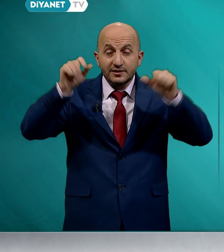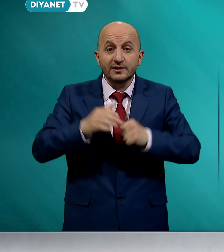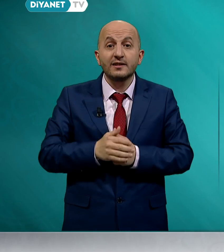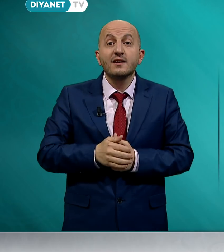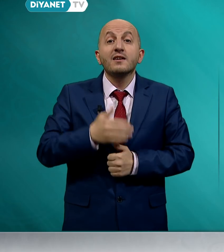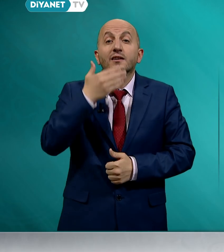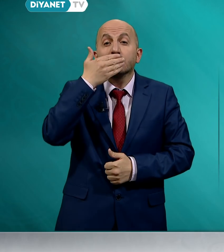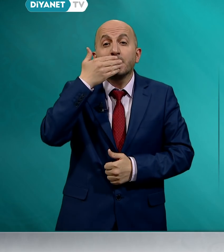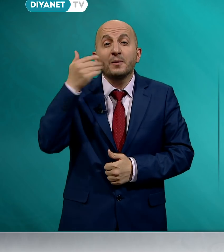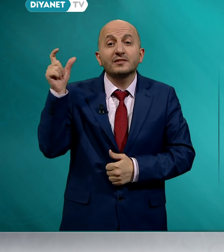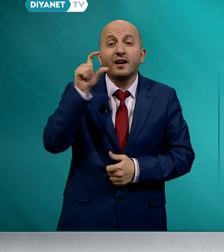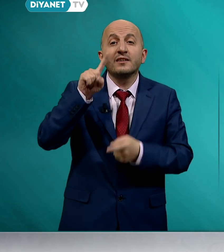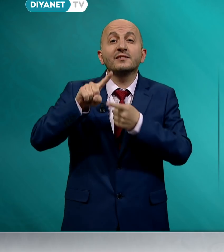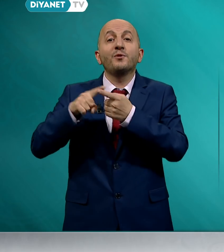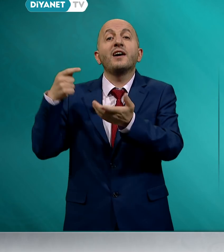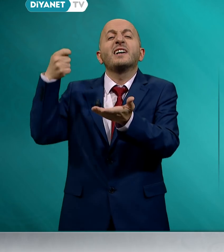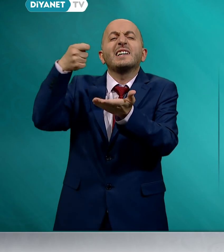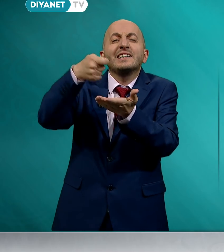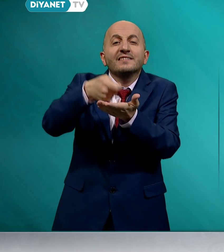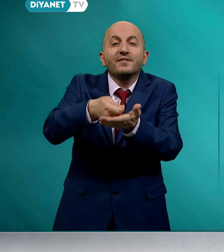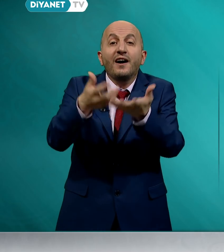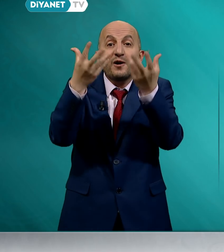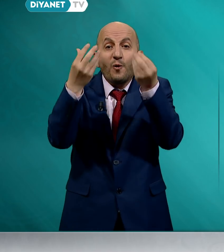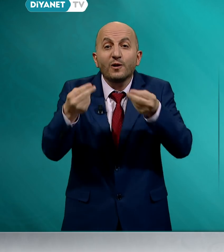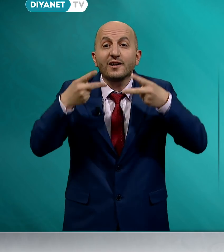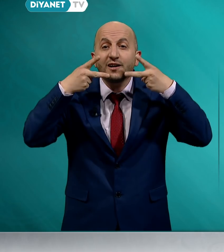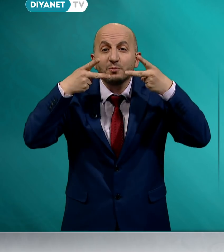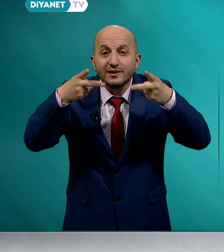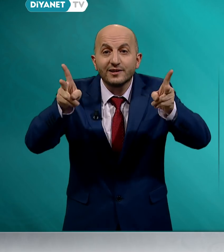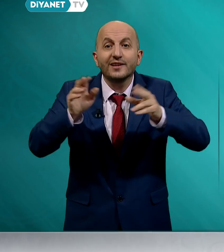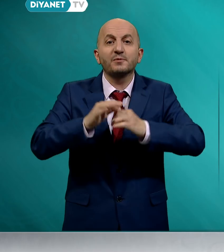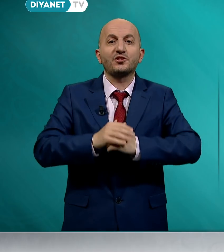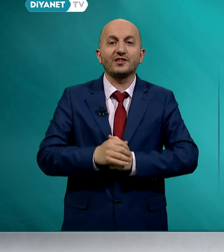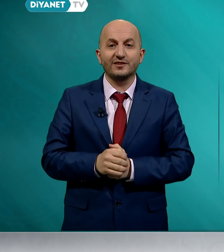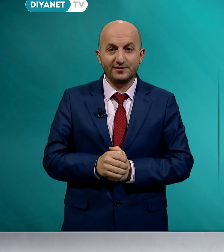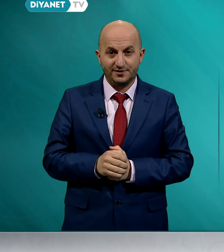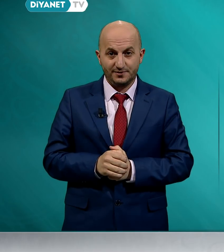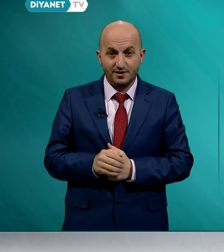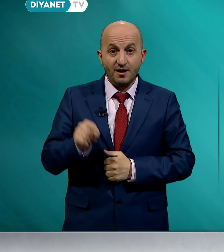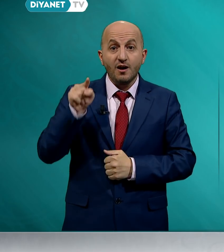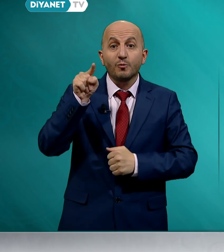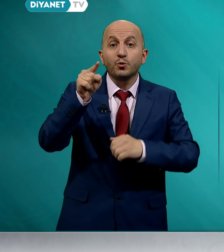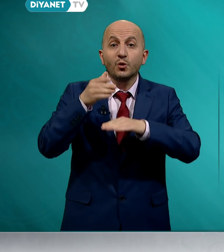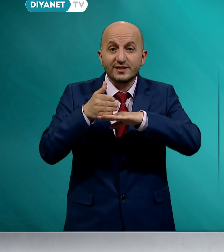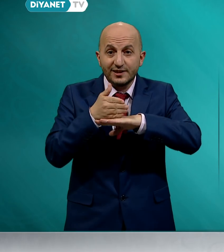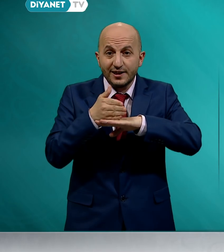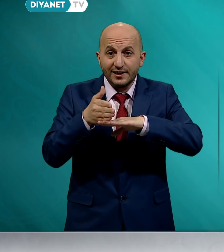Ramazan ve infak olarak belirlemiştir. Bu vesileyle